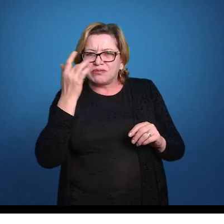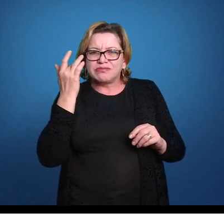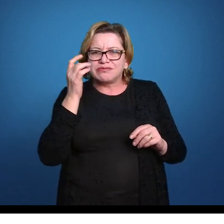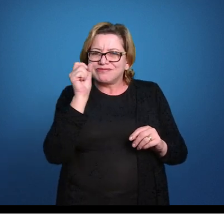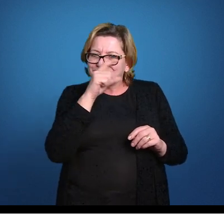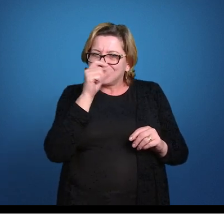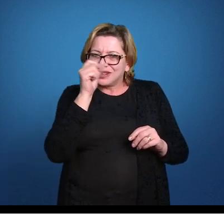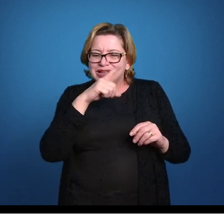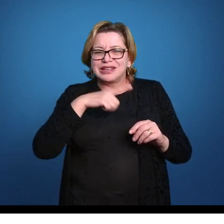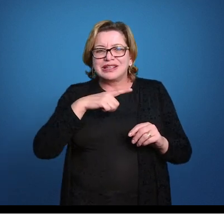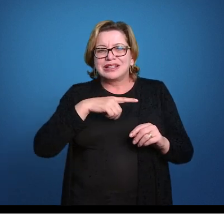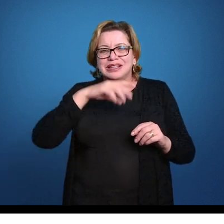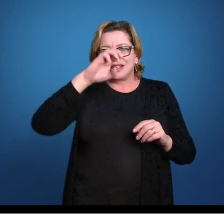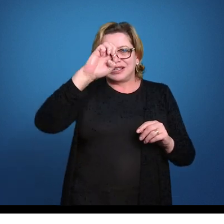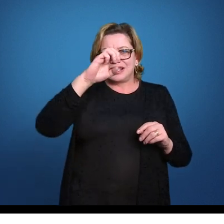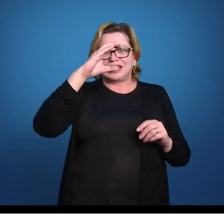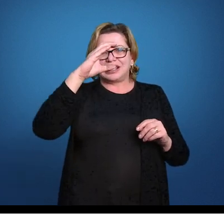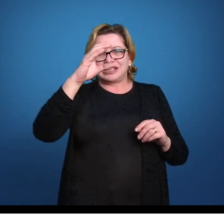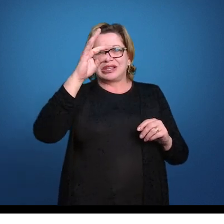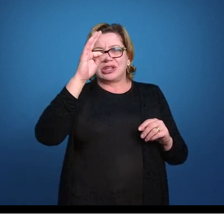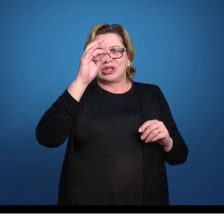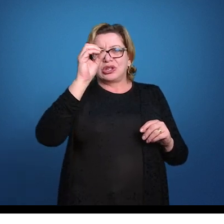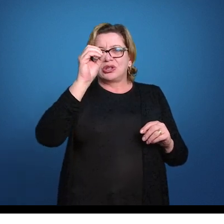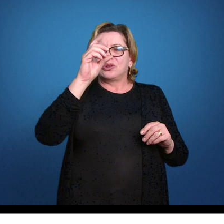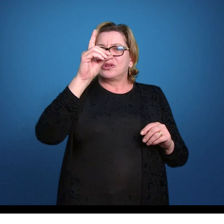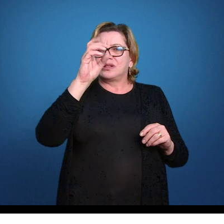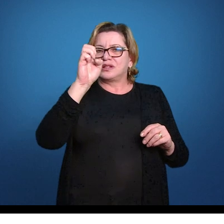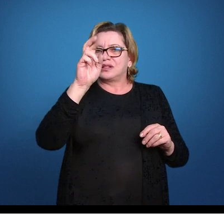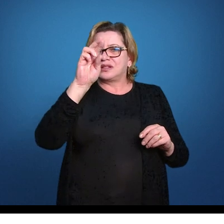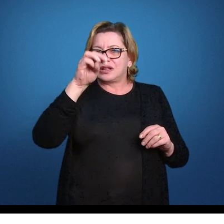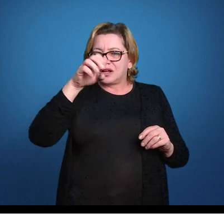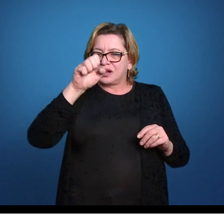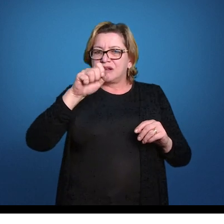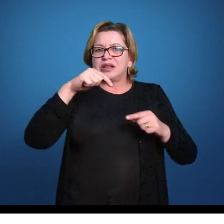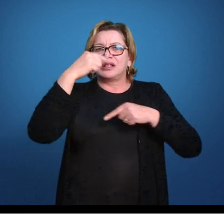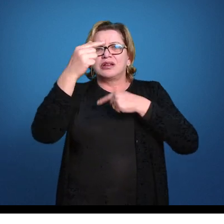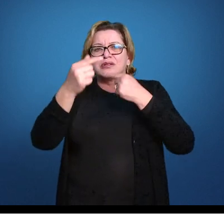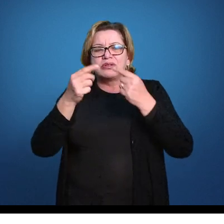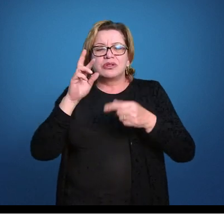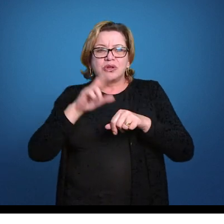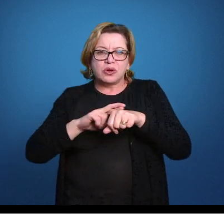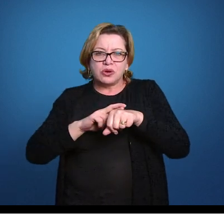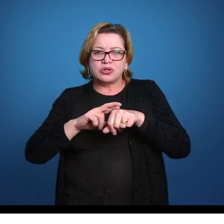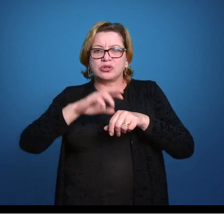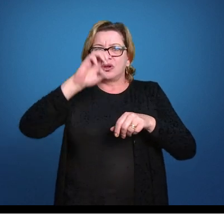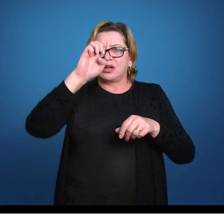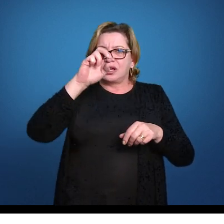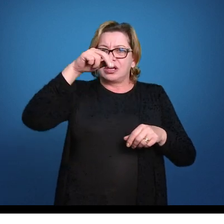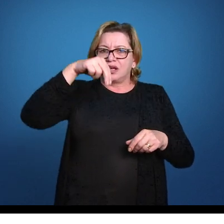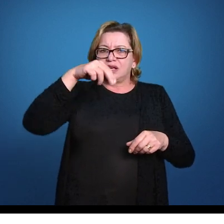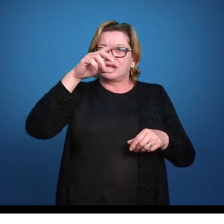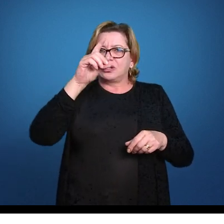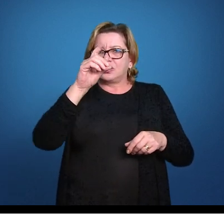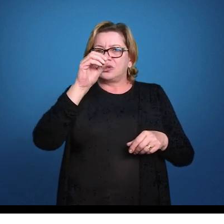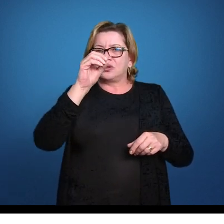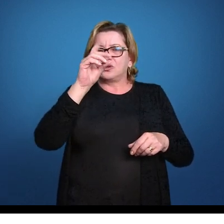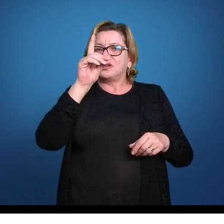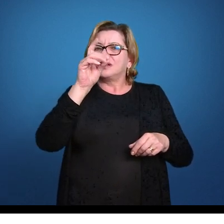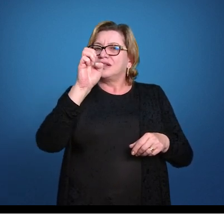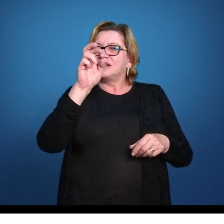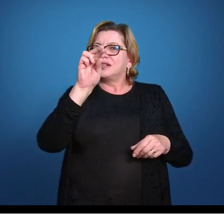a ectoderme, aqui em roxinho eu tenho a endoderme, então a camada interior, e o surgimento da mesoderme agora em azul.